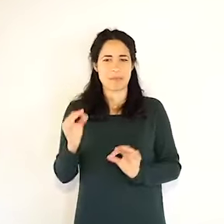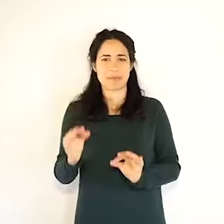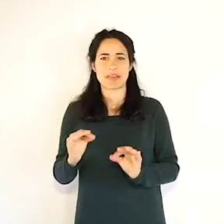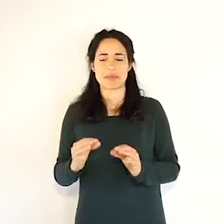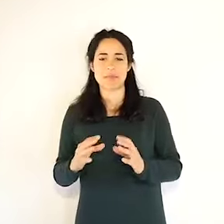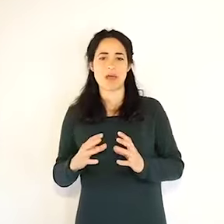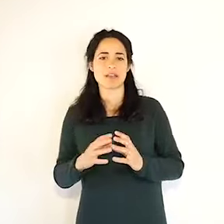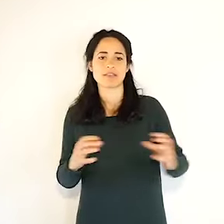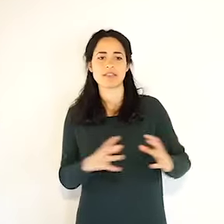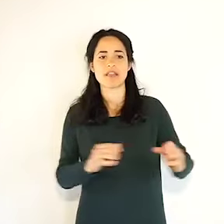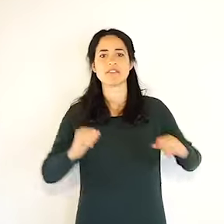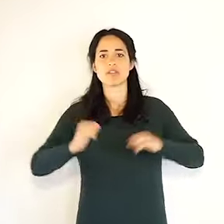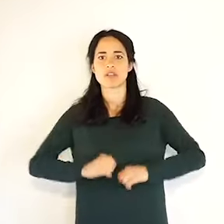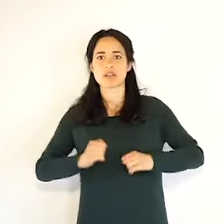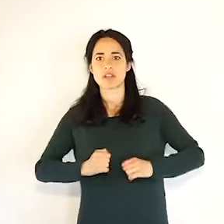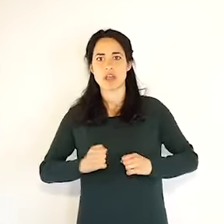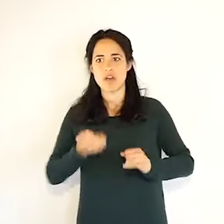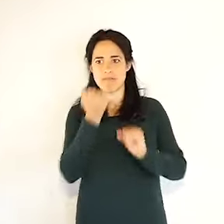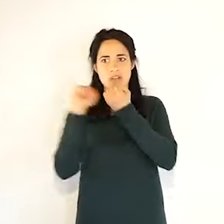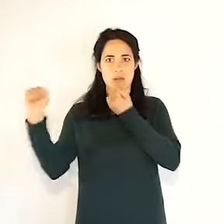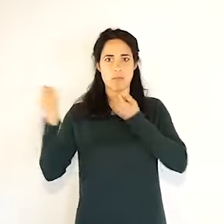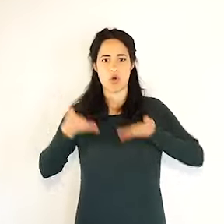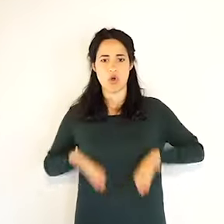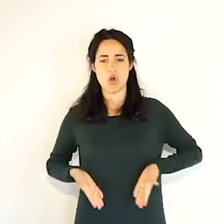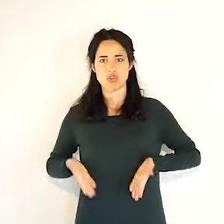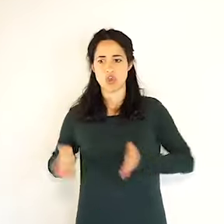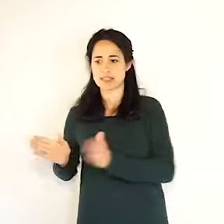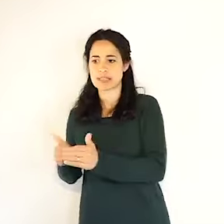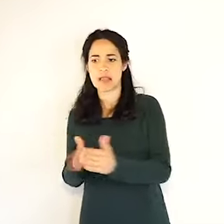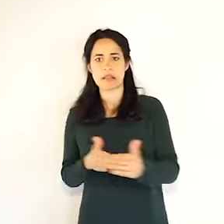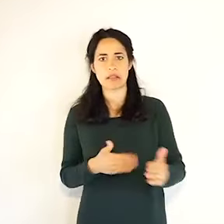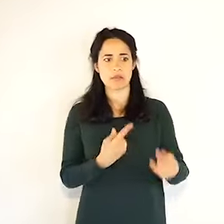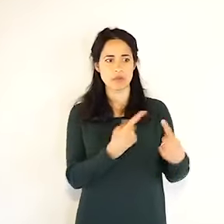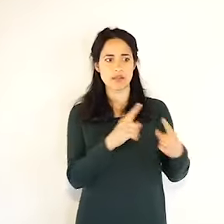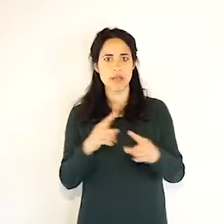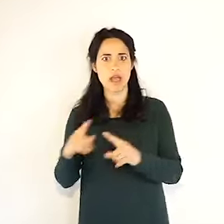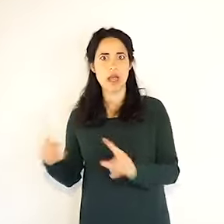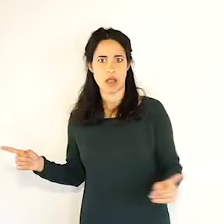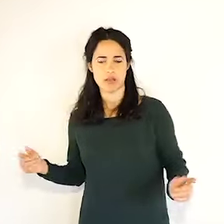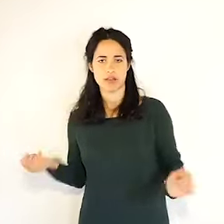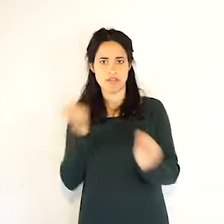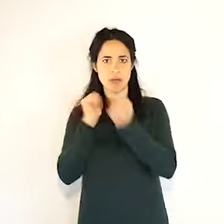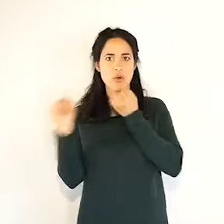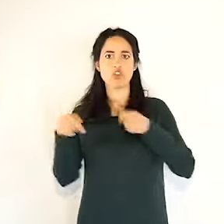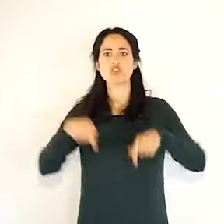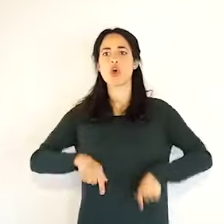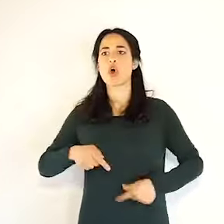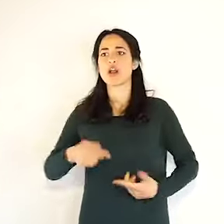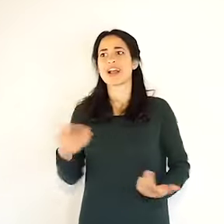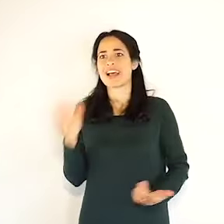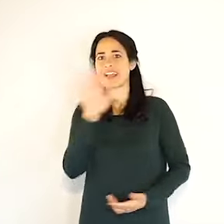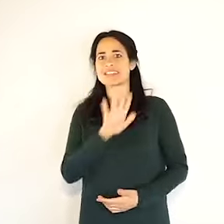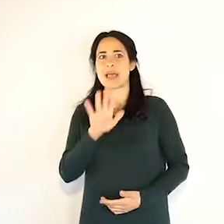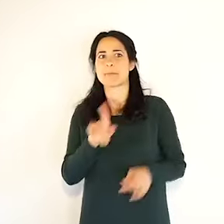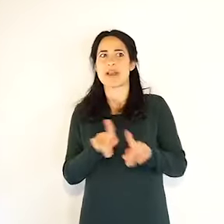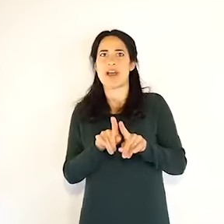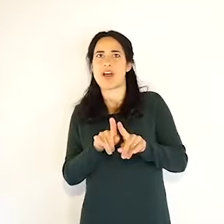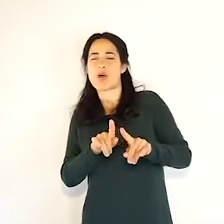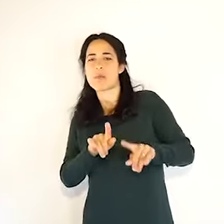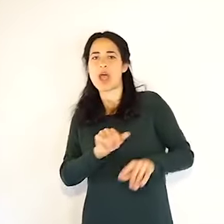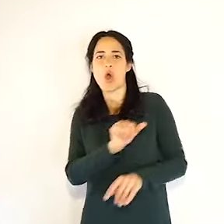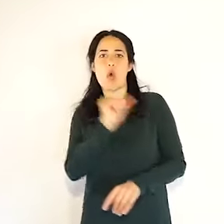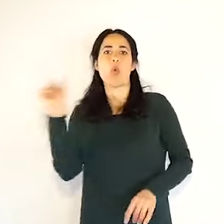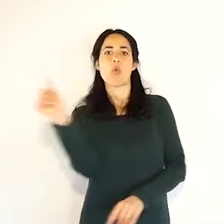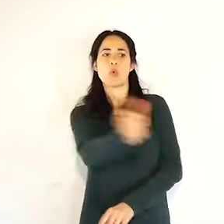particolare a Piacenza, dove si stanno sanificando i reparti e si stanno ricominciando ad